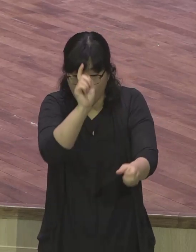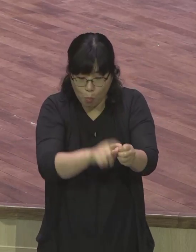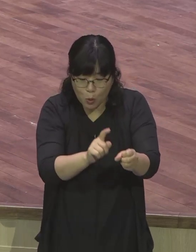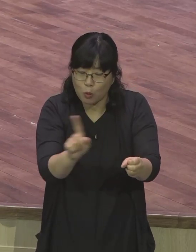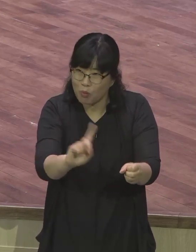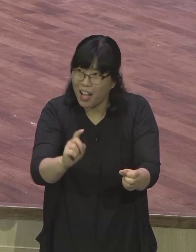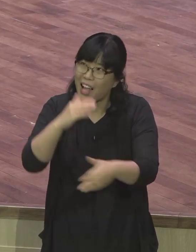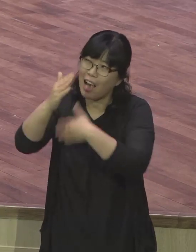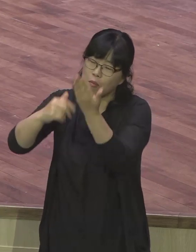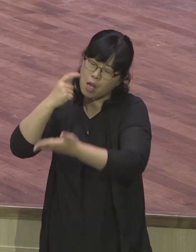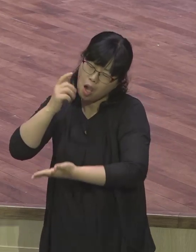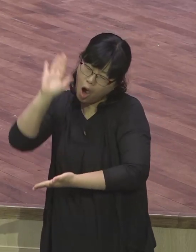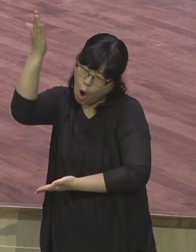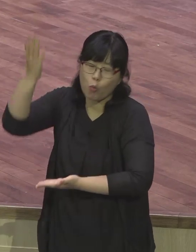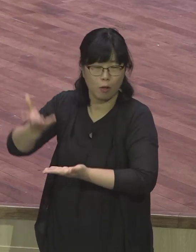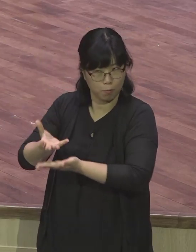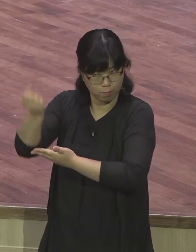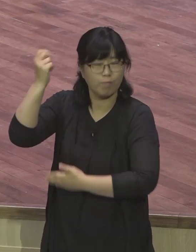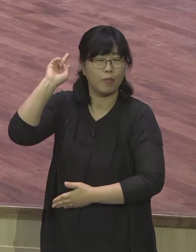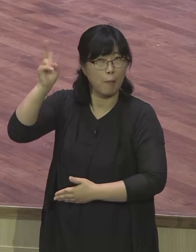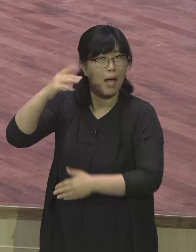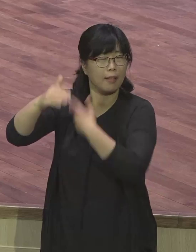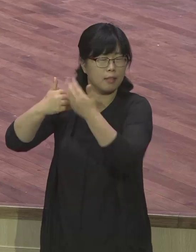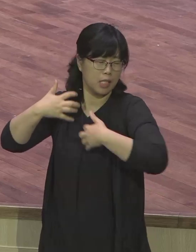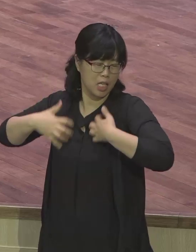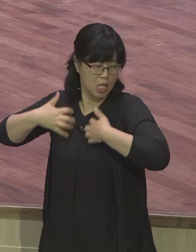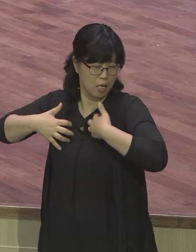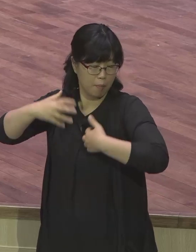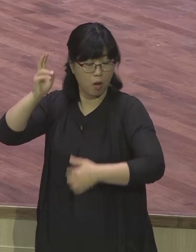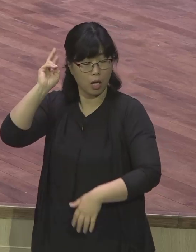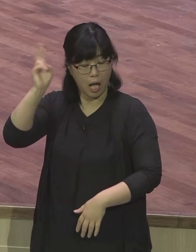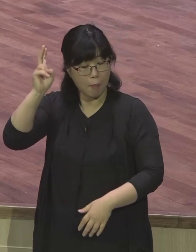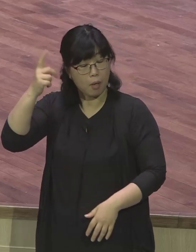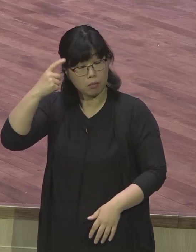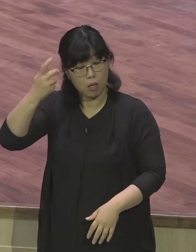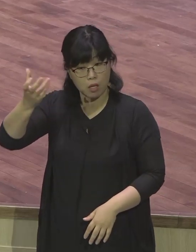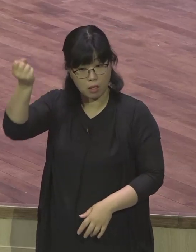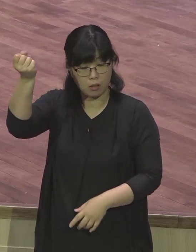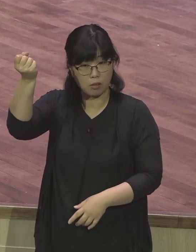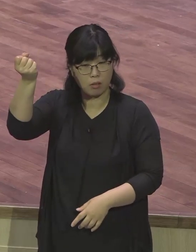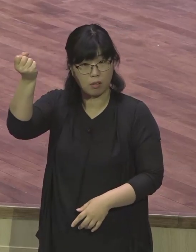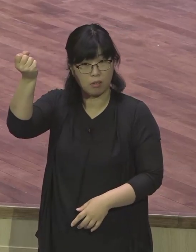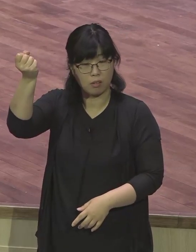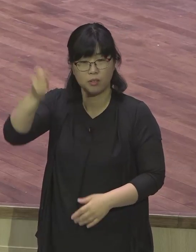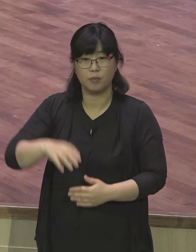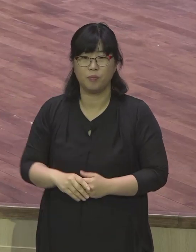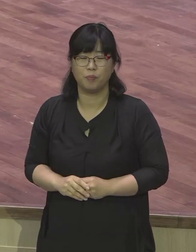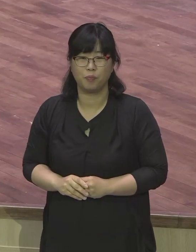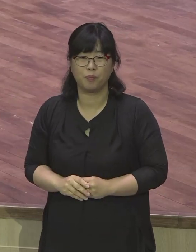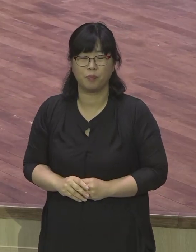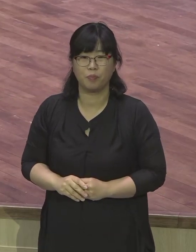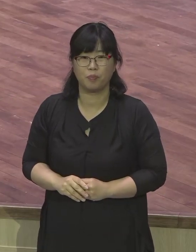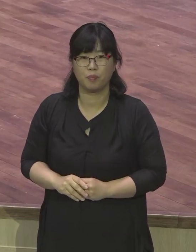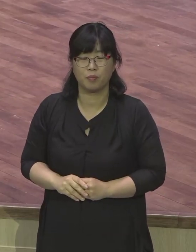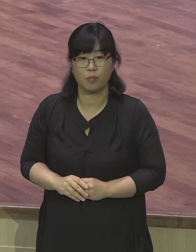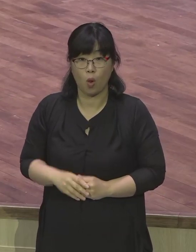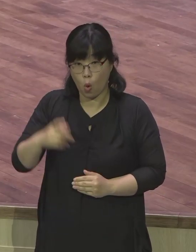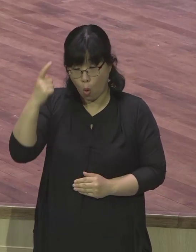왜 예수님을 믿는 사람들을 박해하는 것이 하나님께 영광 돌리는 것이라고 생각했느냐 하면 바리새인들이